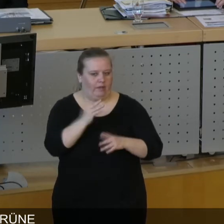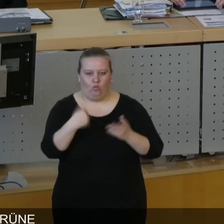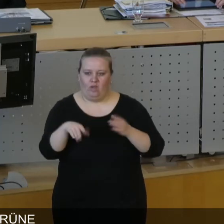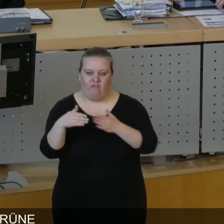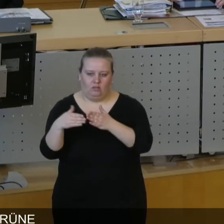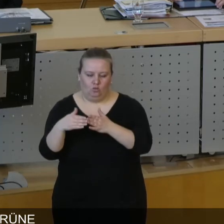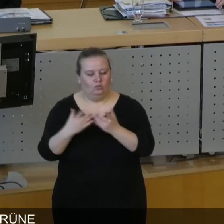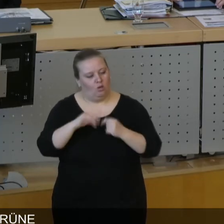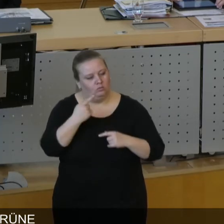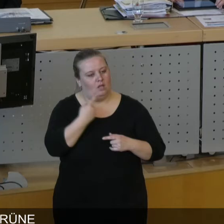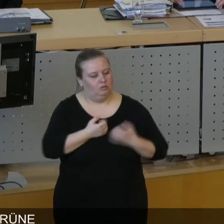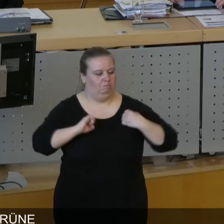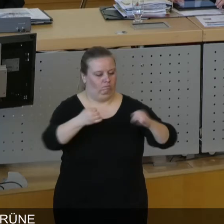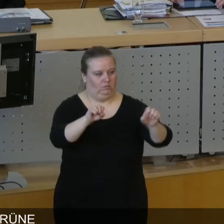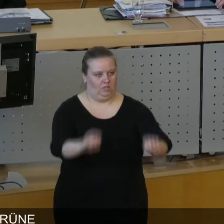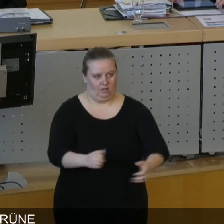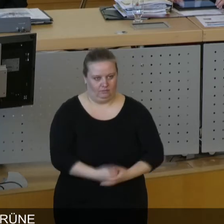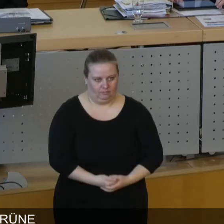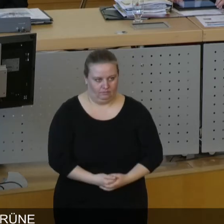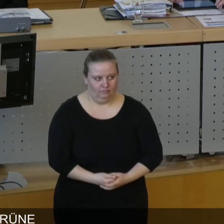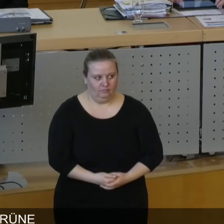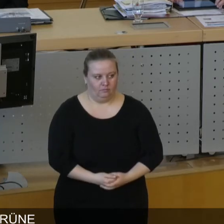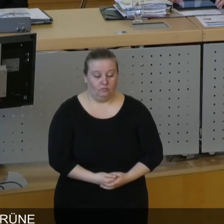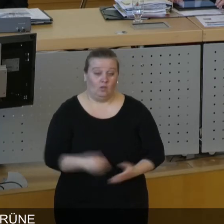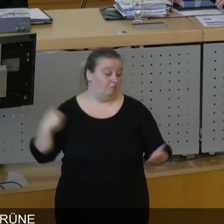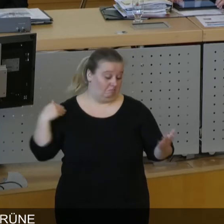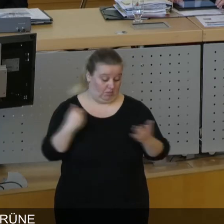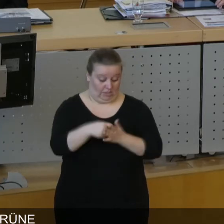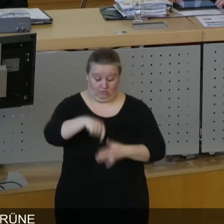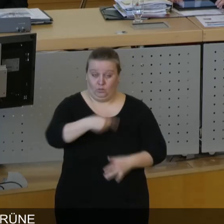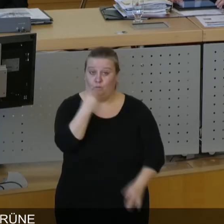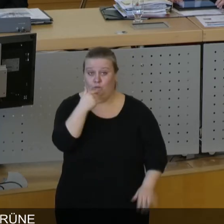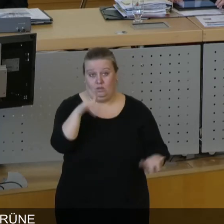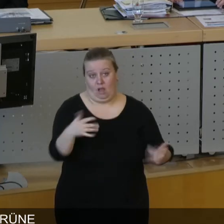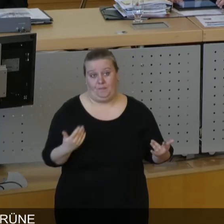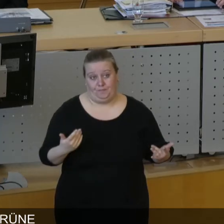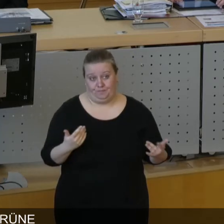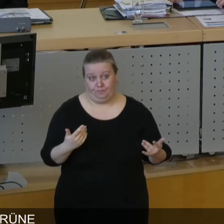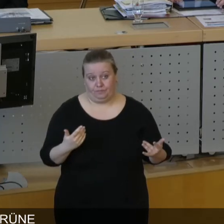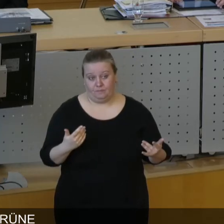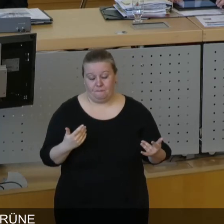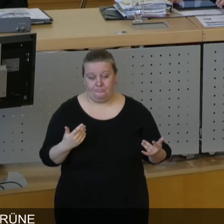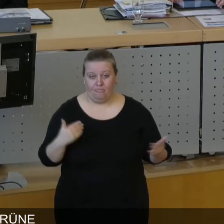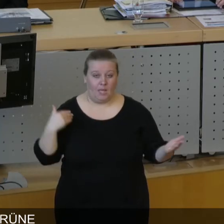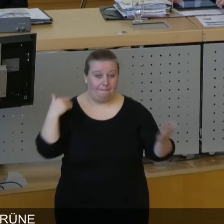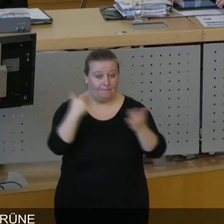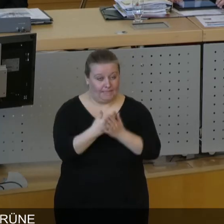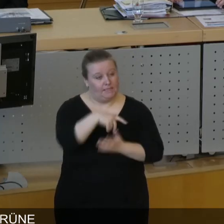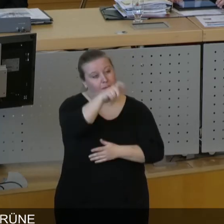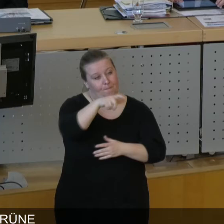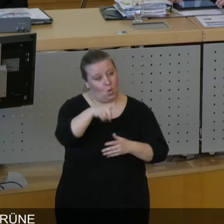Fraktion politisch tätig zu werden. Das gibt es bisher in der Stadt nicht. Wir haben bisher das Thema